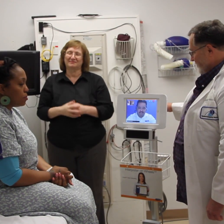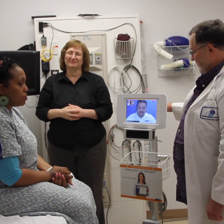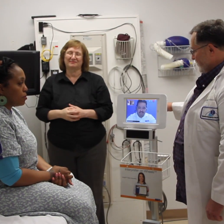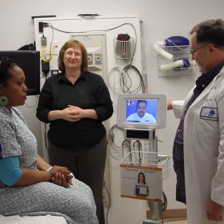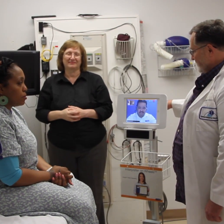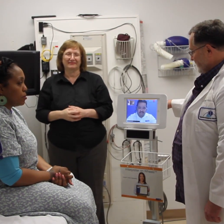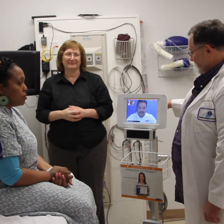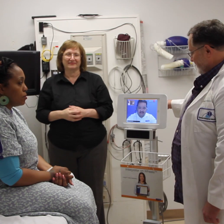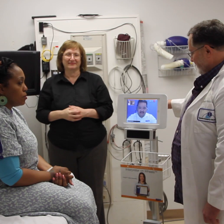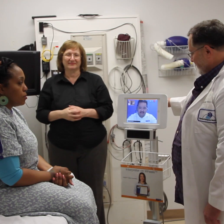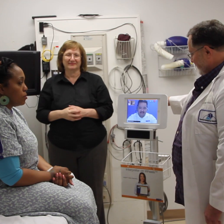Gracias.